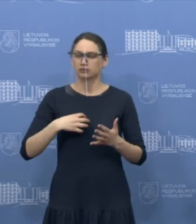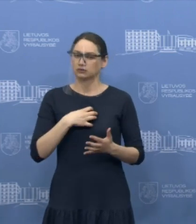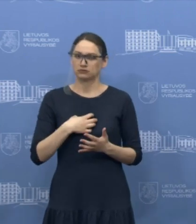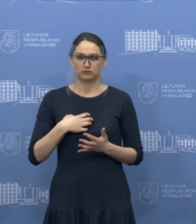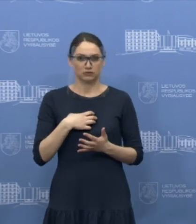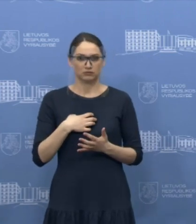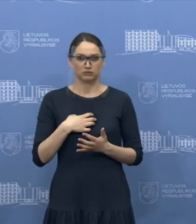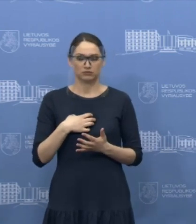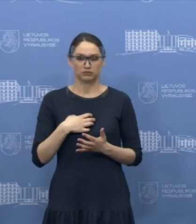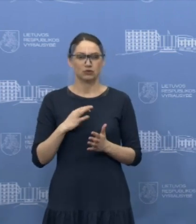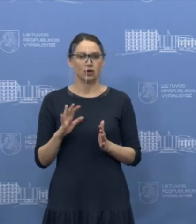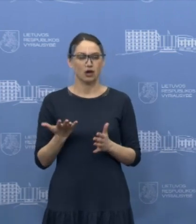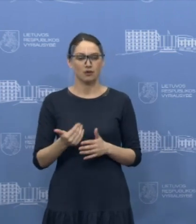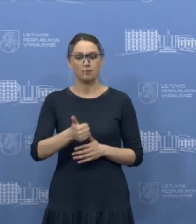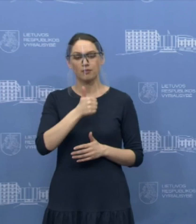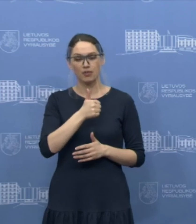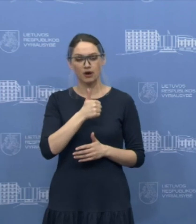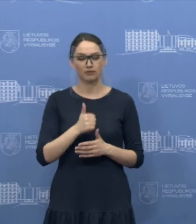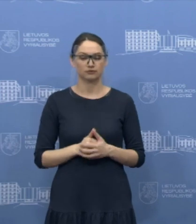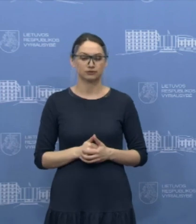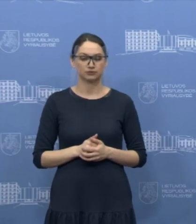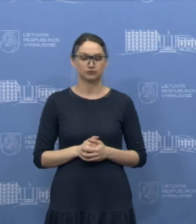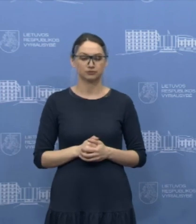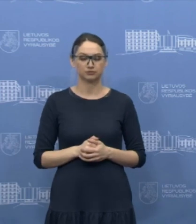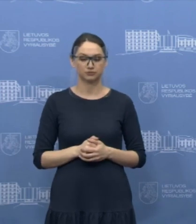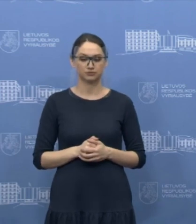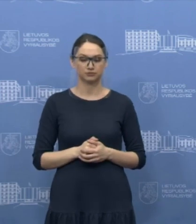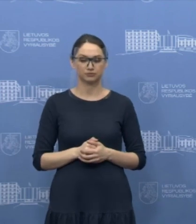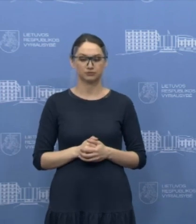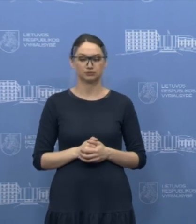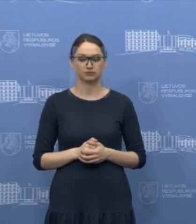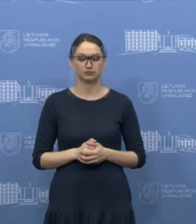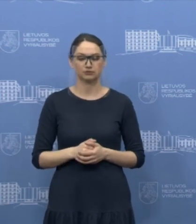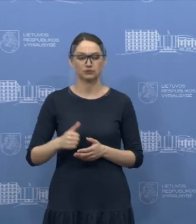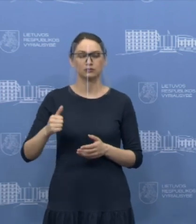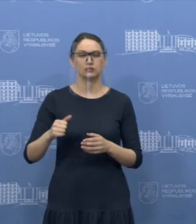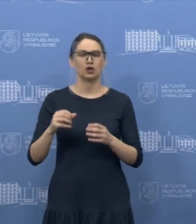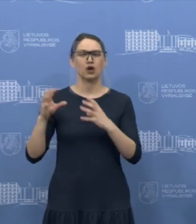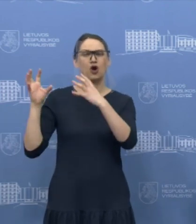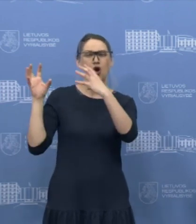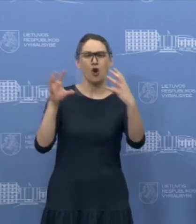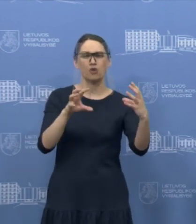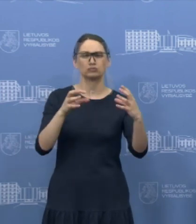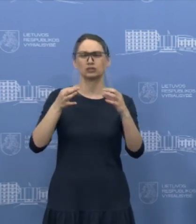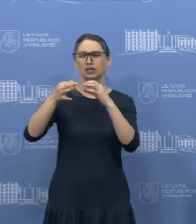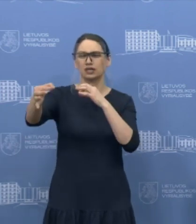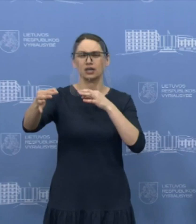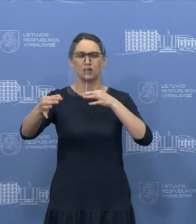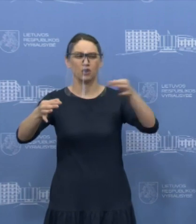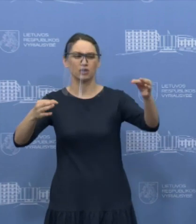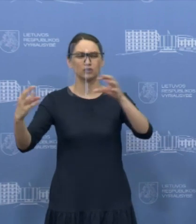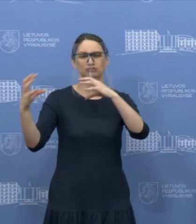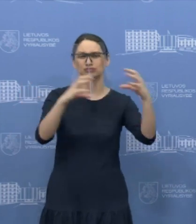nenutiktų. Tai be abejo ir kiek įmanoma reguliuoti srautus, stabdyti autobusų judėjimą rajonuose ir